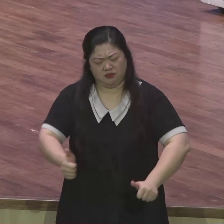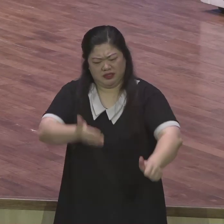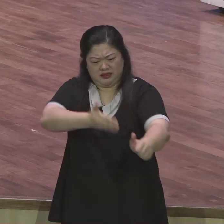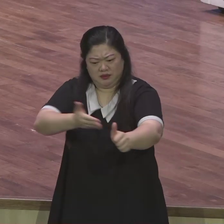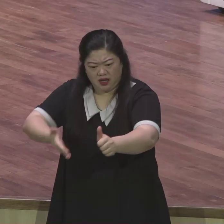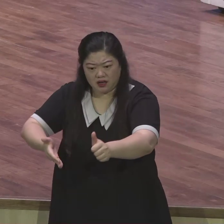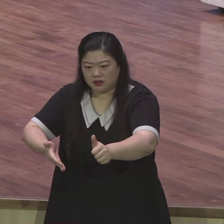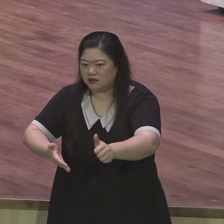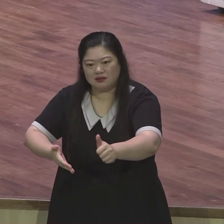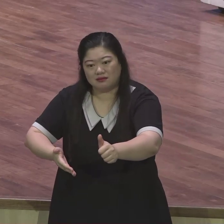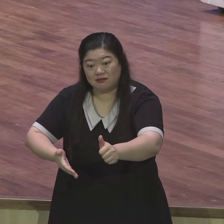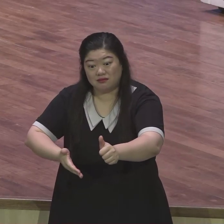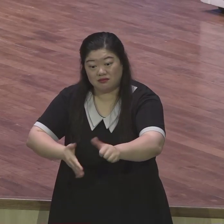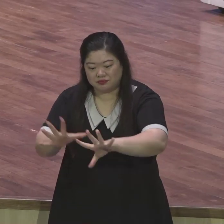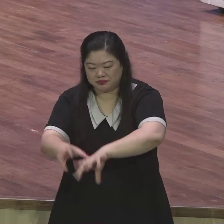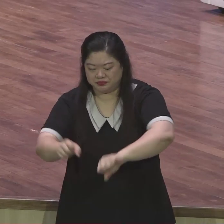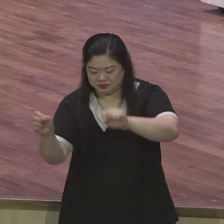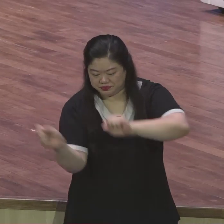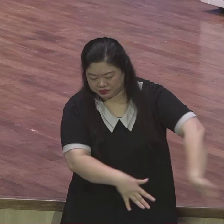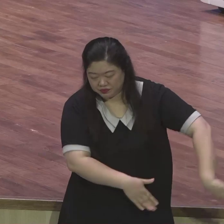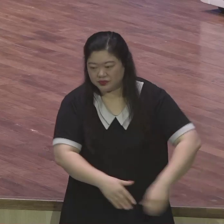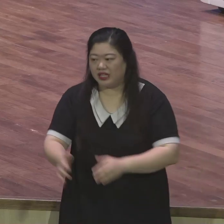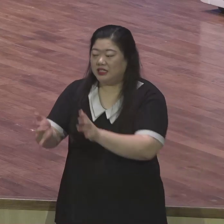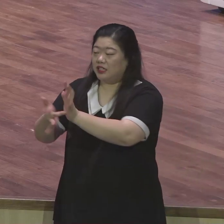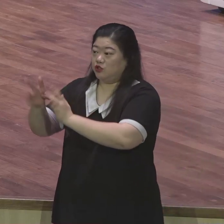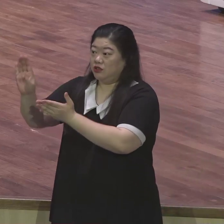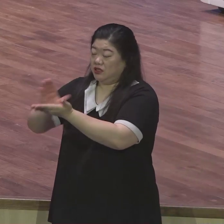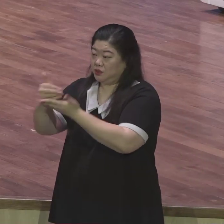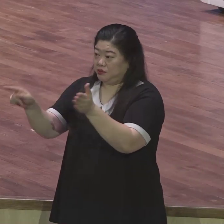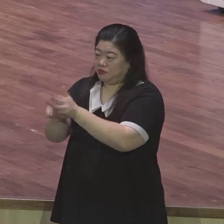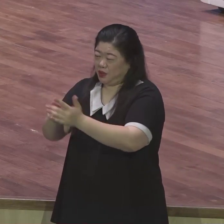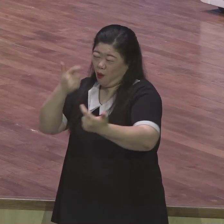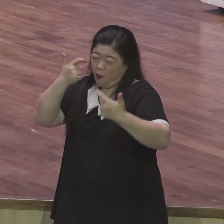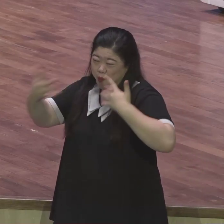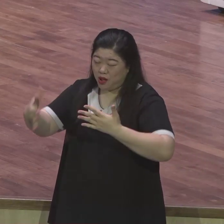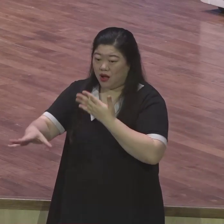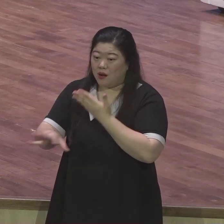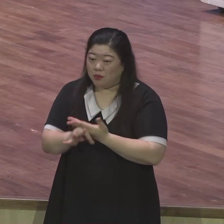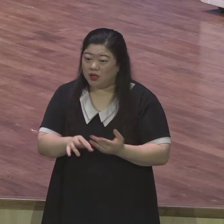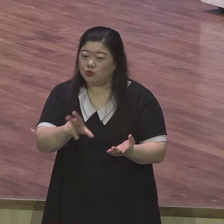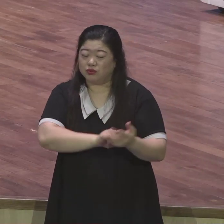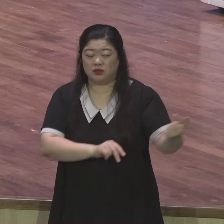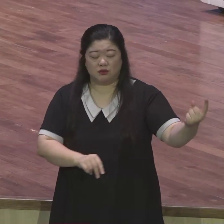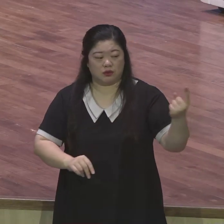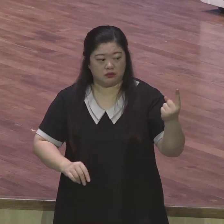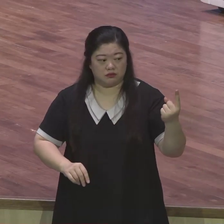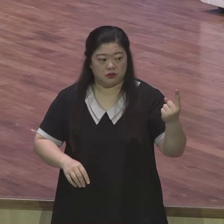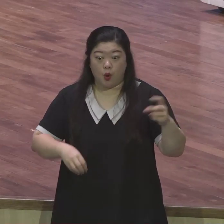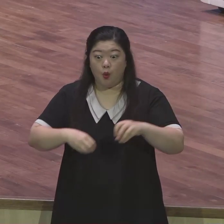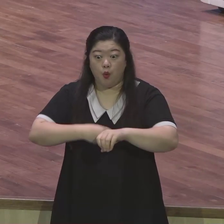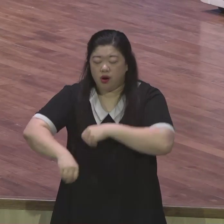은혜가 있으면 하나님 문제, 사건, 환란, 고난 앞에도 믿음을 앞세울 수 있는 은혜를 주실 걸 믿으시기 바랍니다